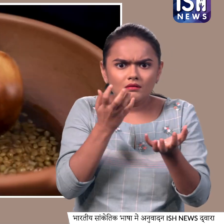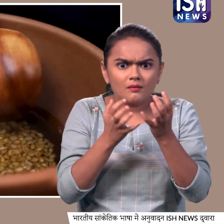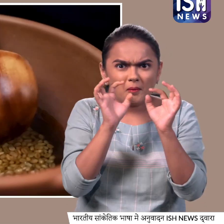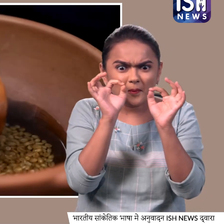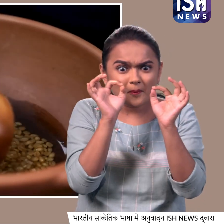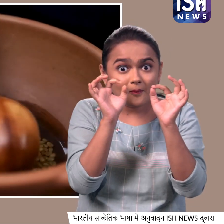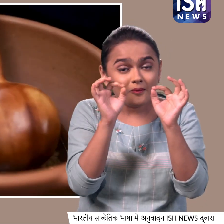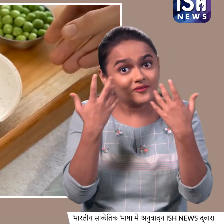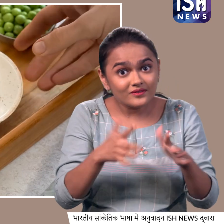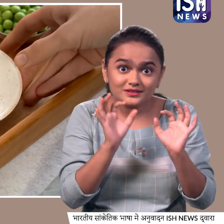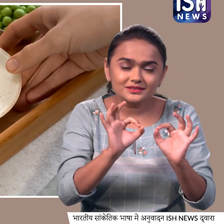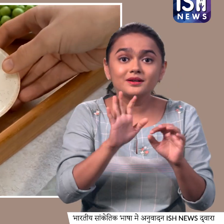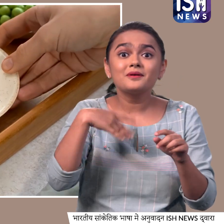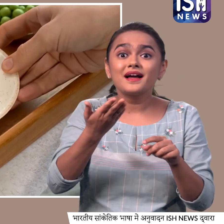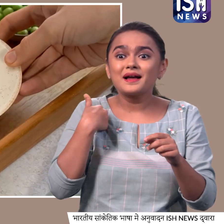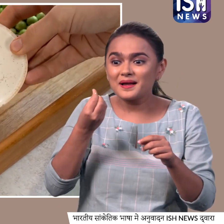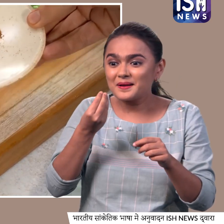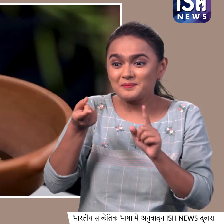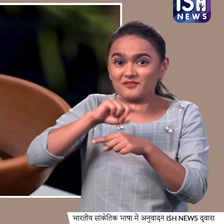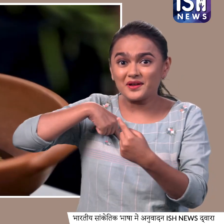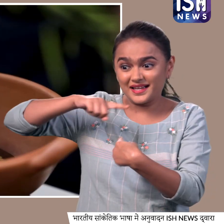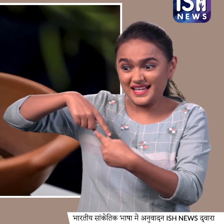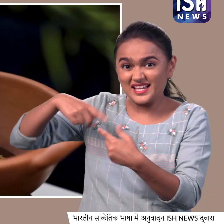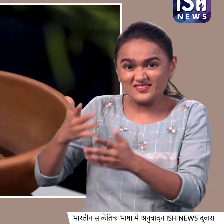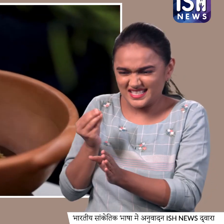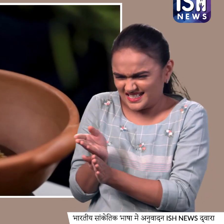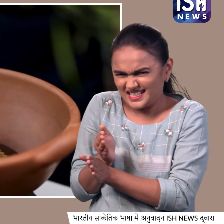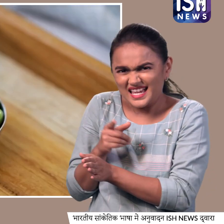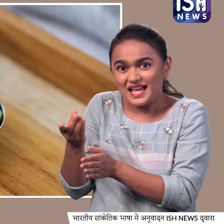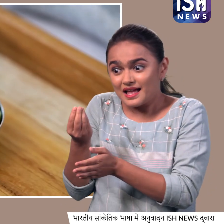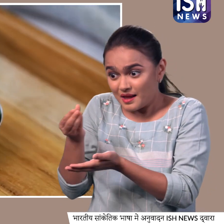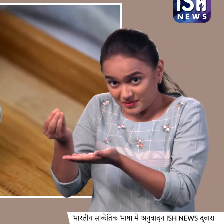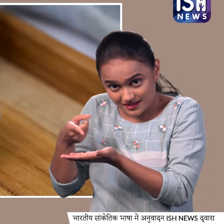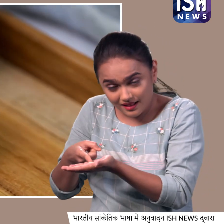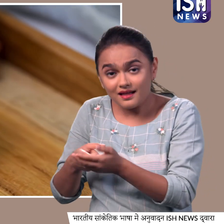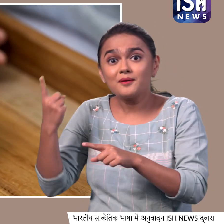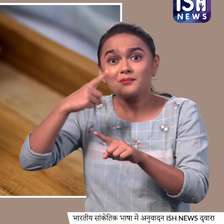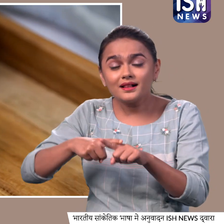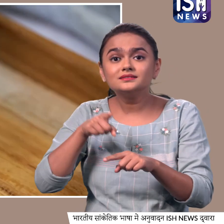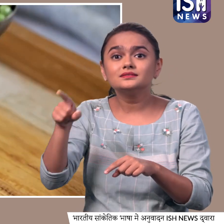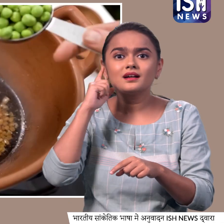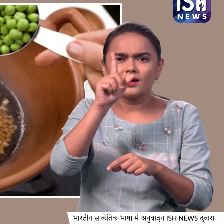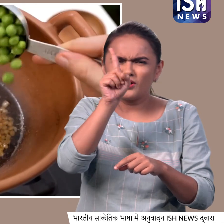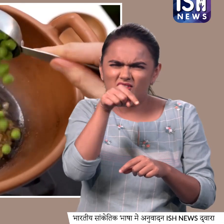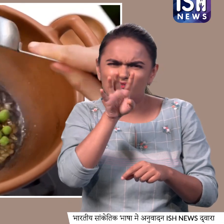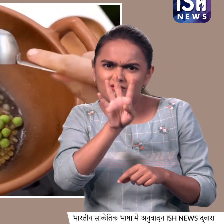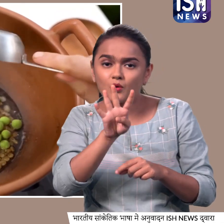तो कढ़ाई में डाले स्पाइस मिक्स जो हमने अभी बनाया था साथ ही उसमें डाले एक चोथाई कप मटर